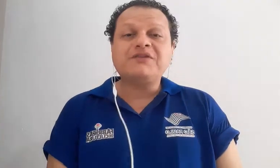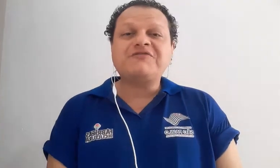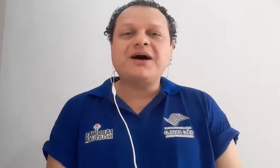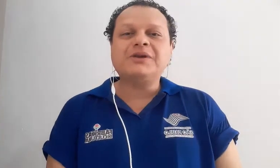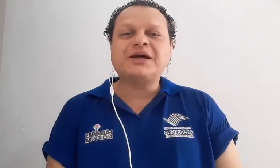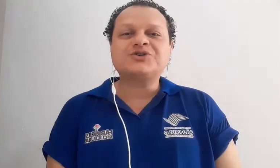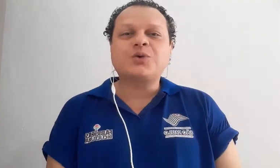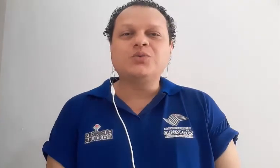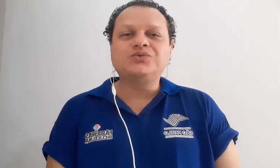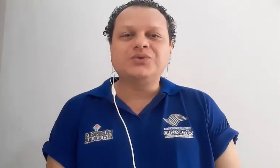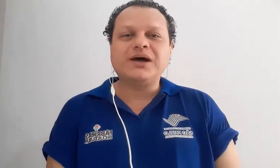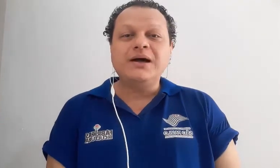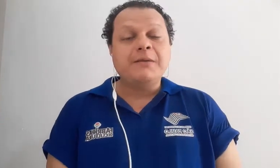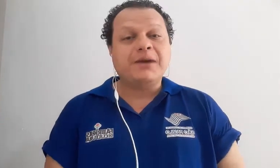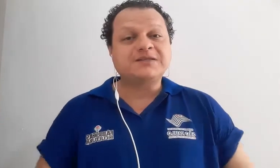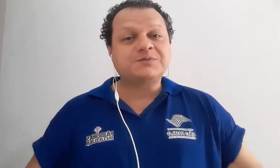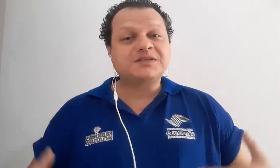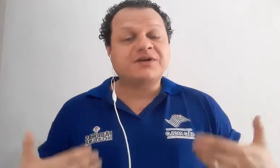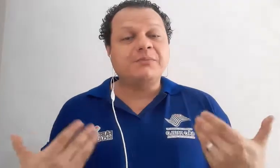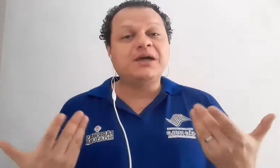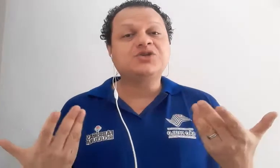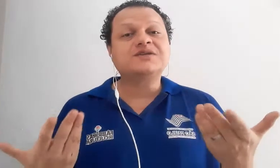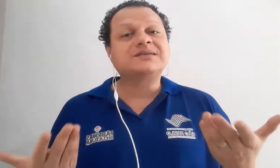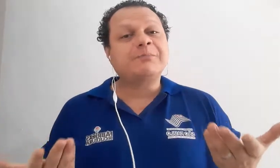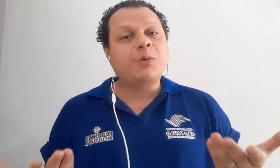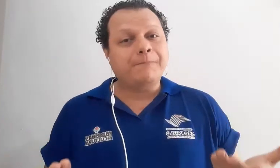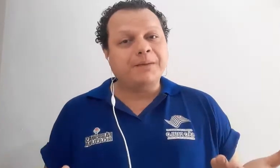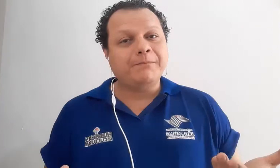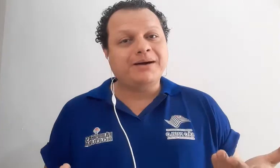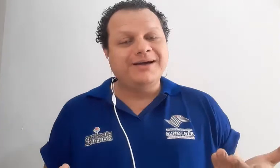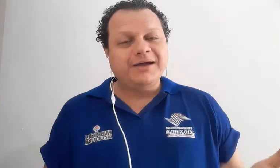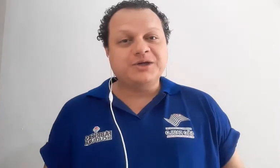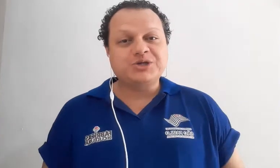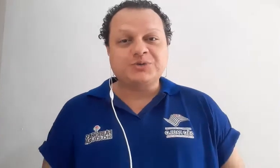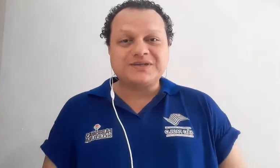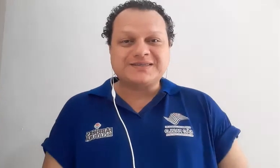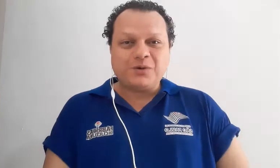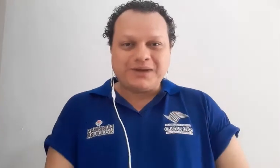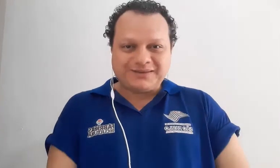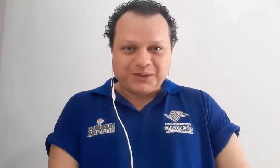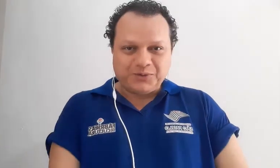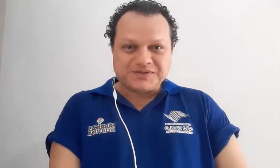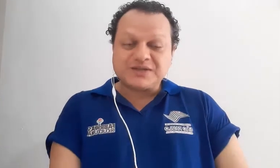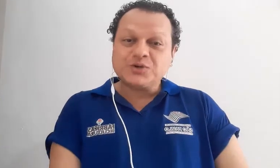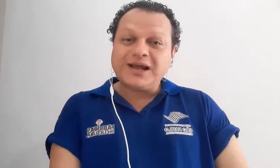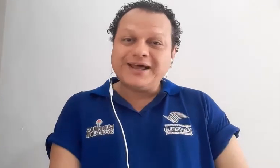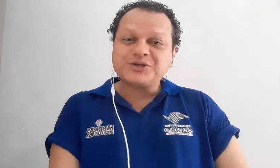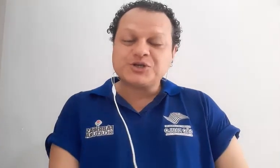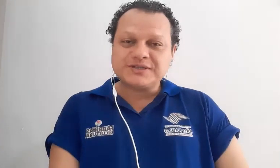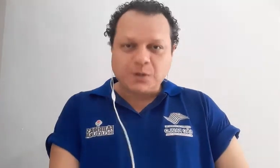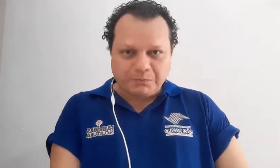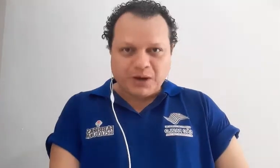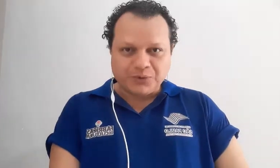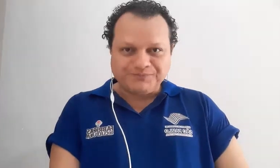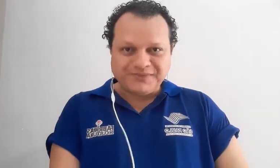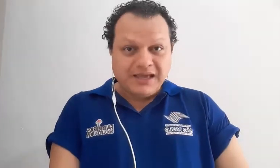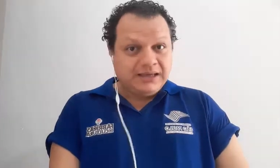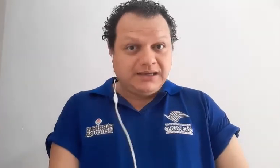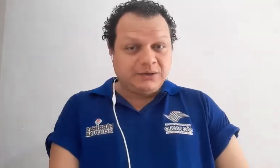Fábricas de Cultura, mais especificamente de Sapopemba, região de São Mateus, na zona leste de São Paulo. E nós